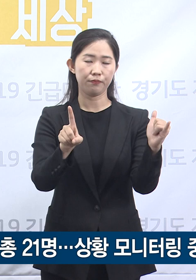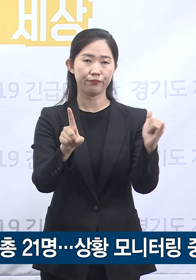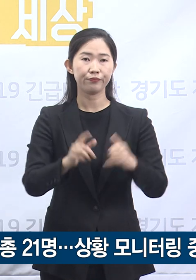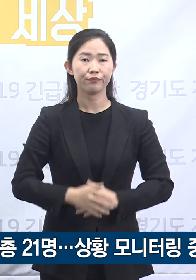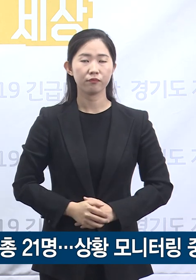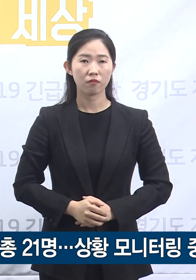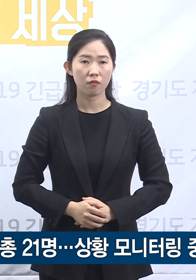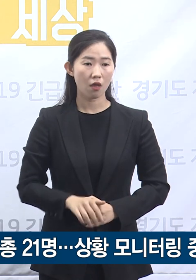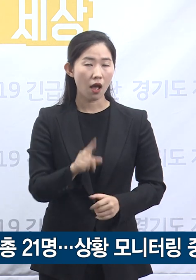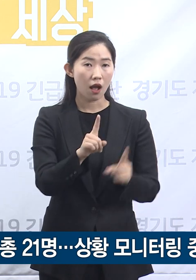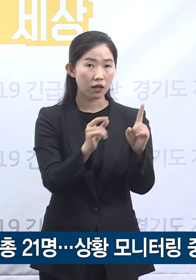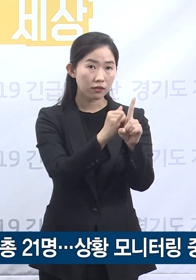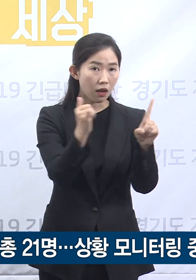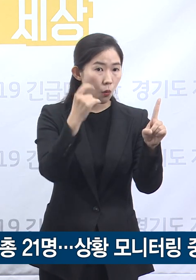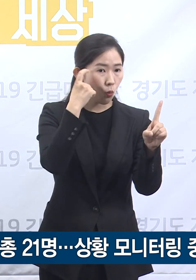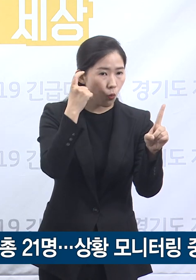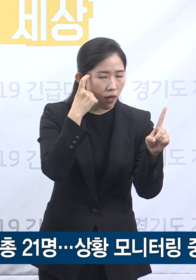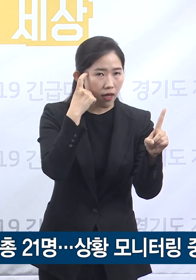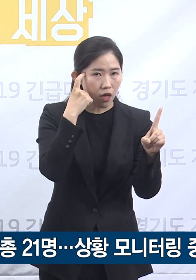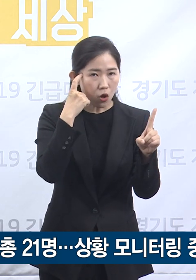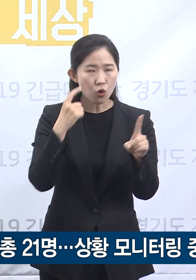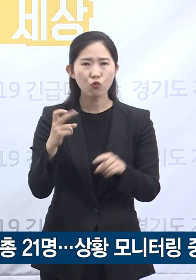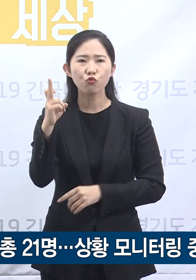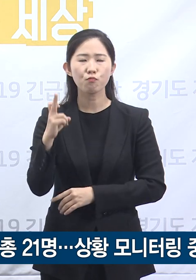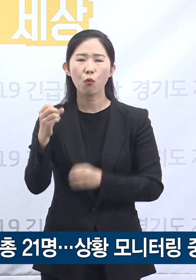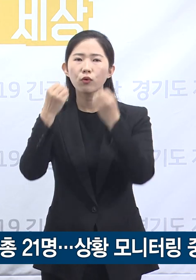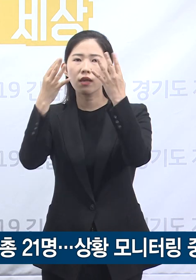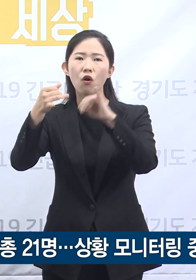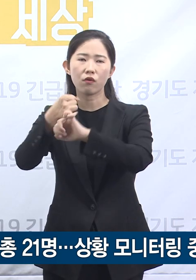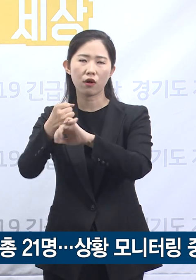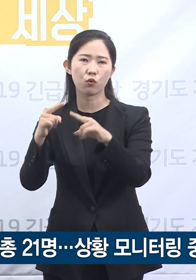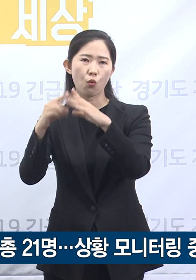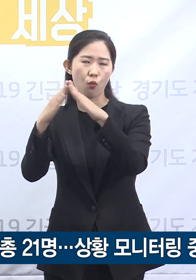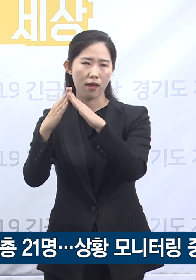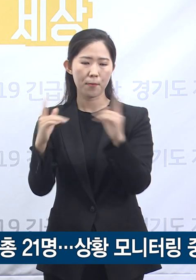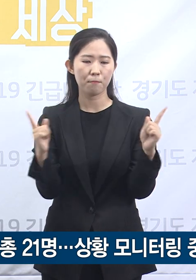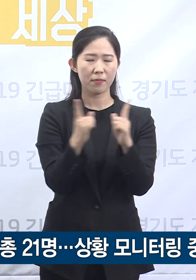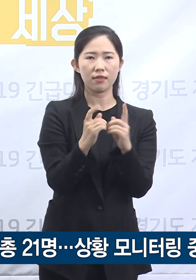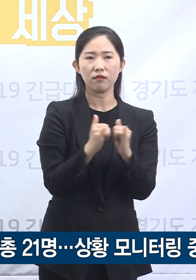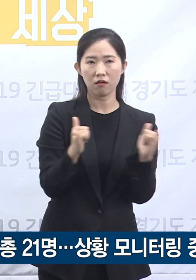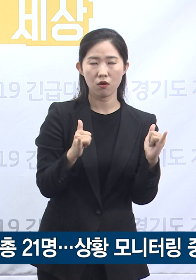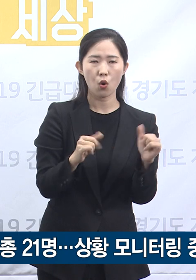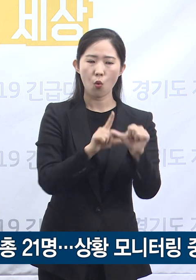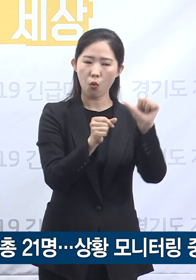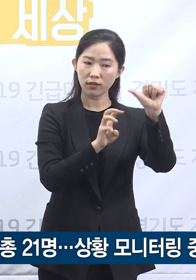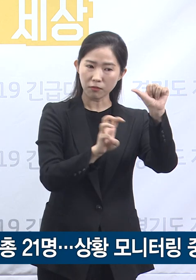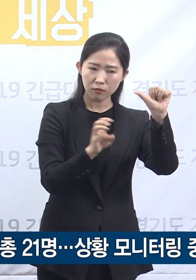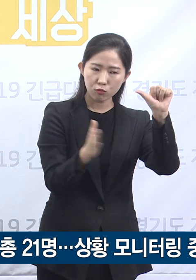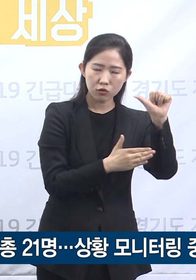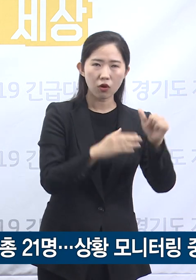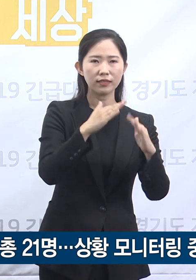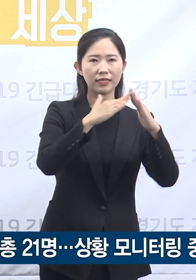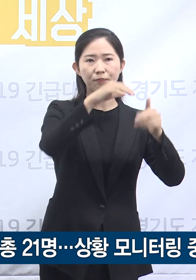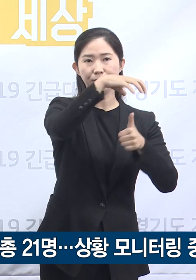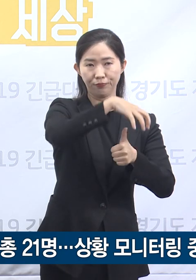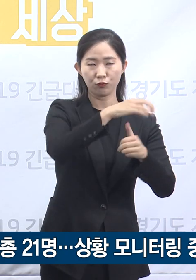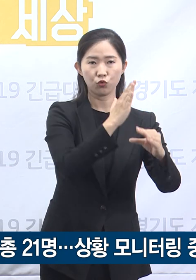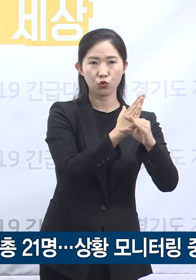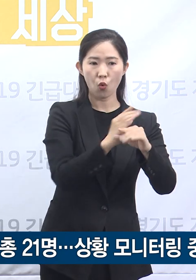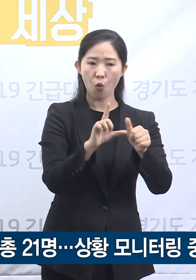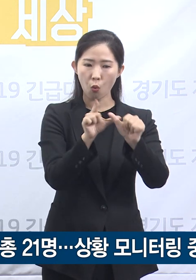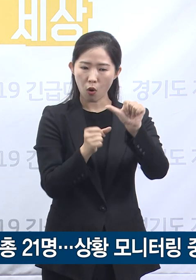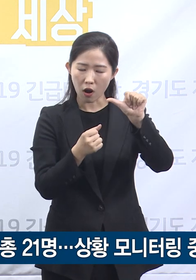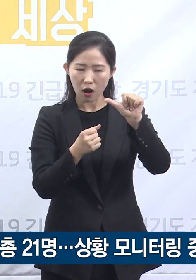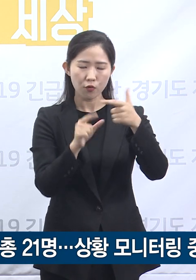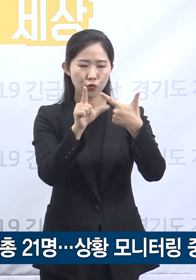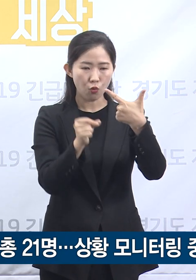기확진된 군포 세원약교회 확진자의 접촉자로 5월 30일부터 자가격리 중이었으며 6월 6일 증상